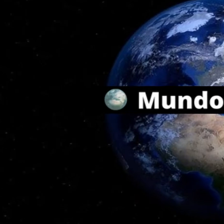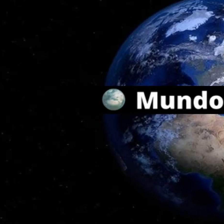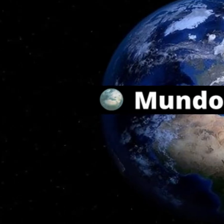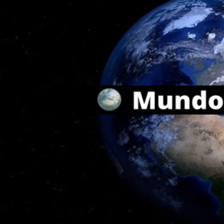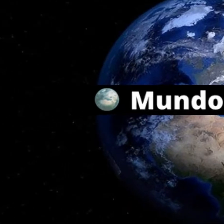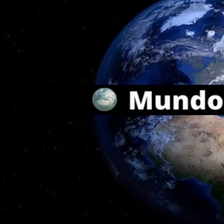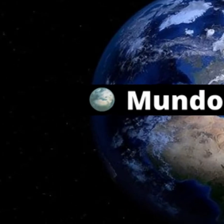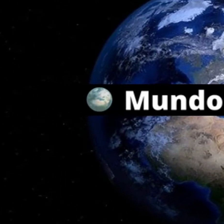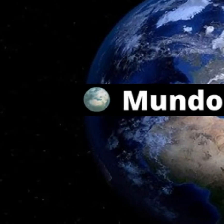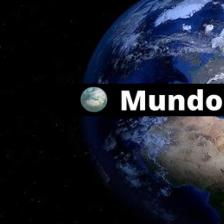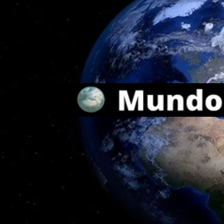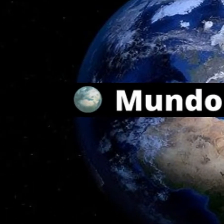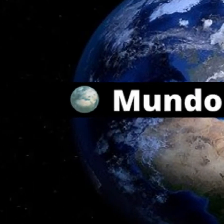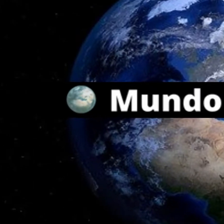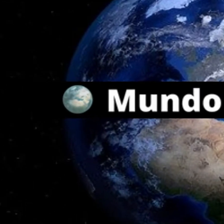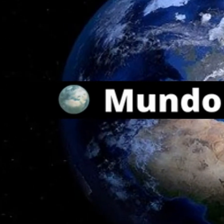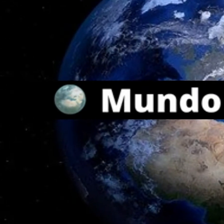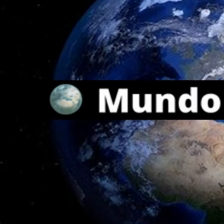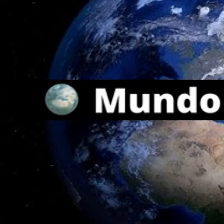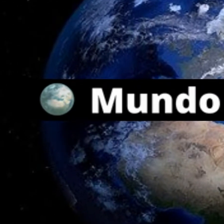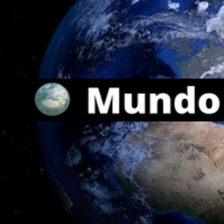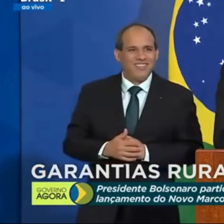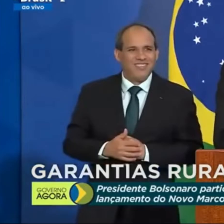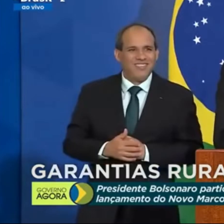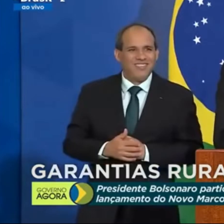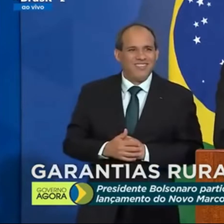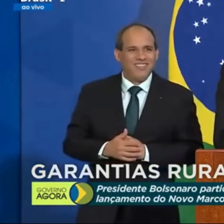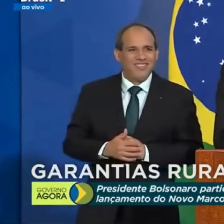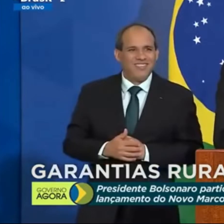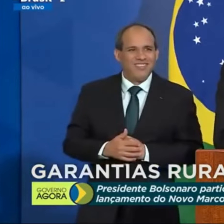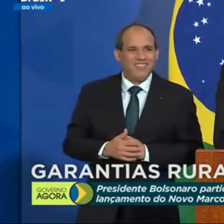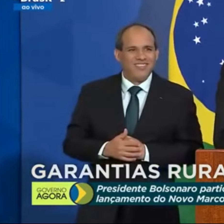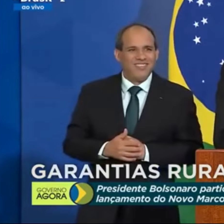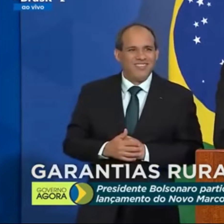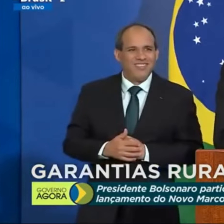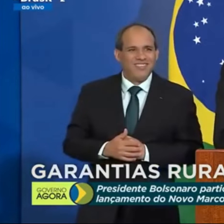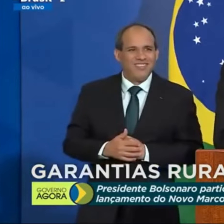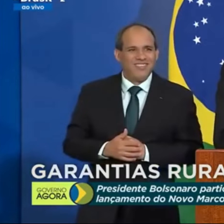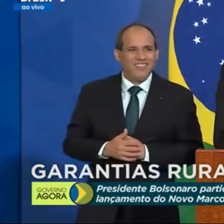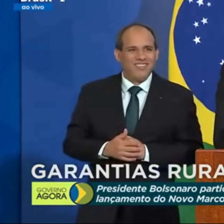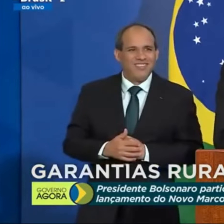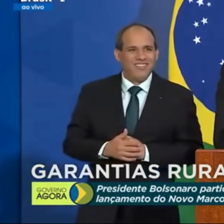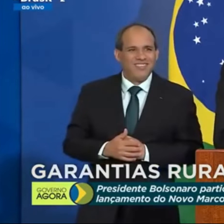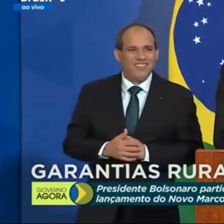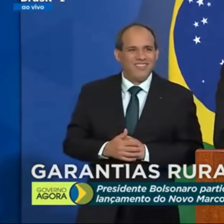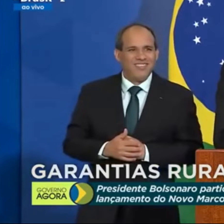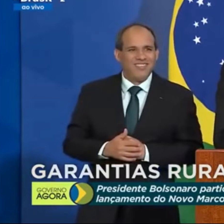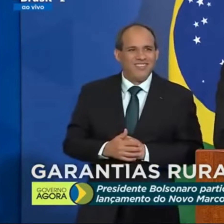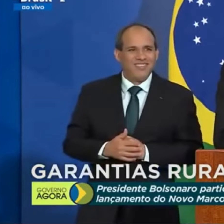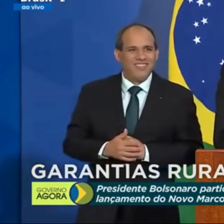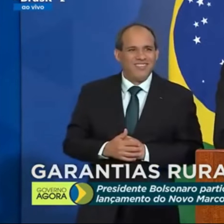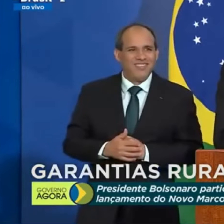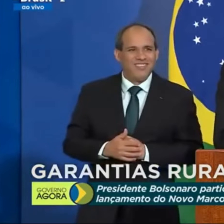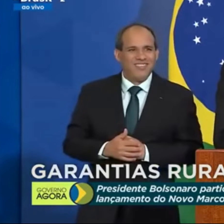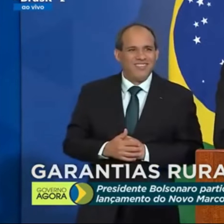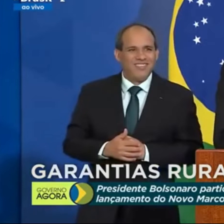Seja bem-vindo, seja bem-vinda ao canal Mundo da Notícia. Presidente Jair Bolsonaro dá sua opinião sobre reajuste da Petrobras.